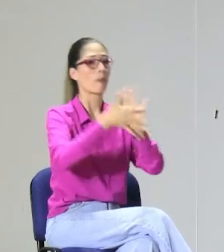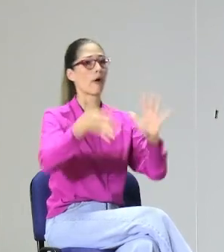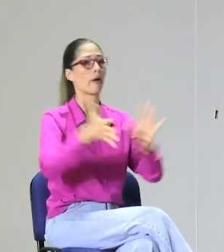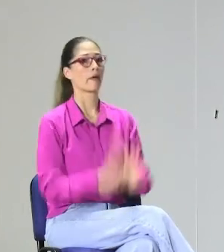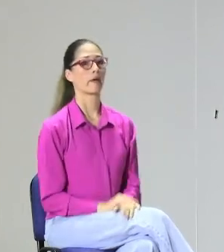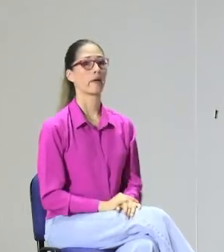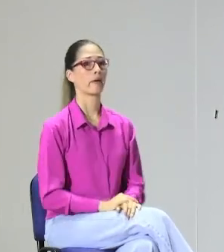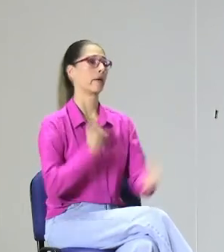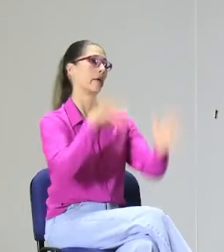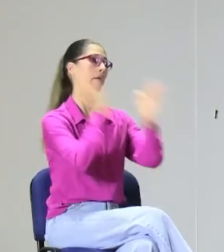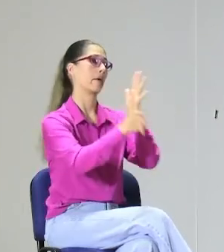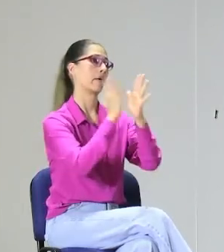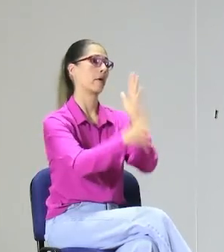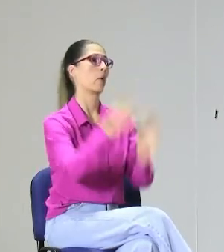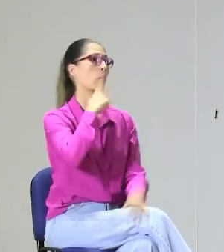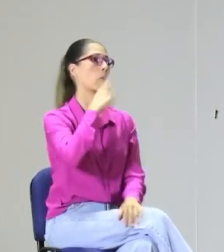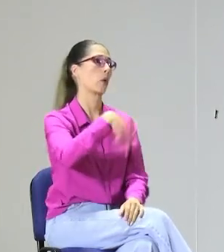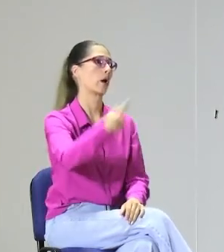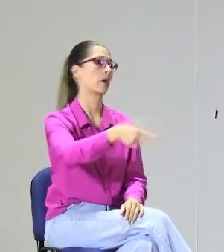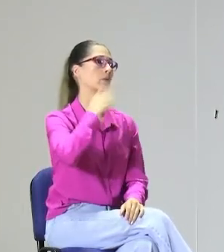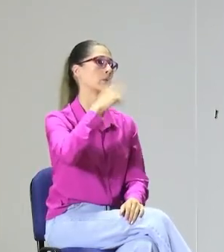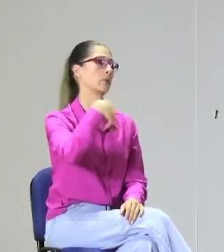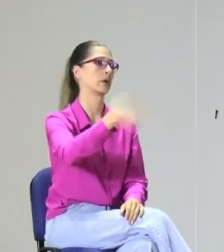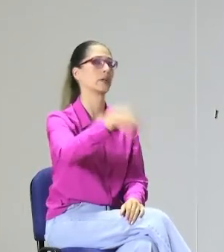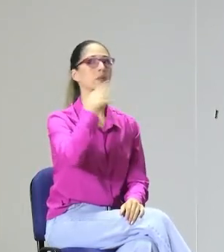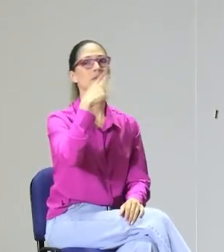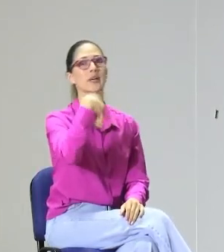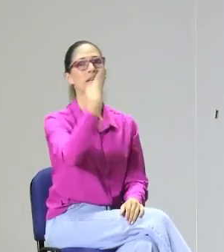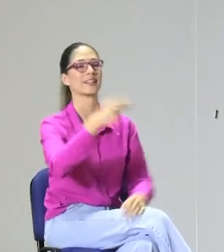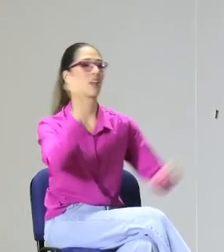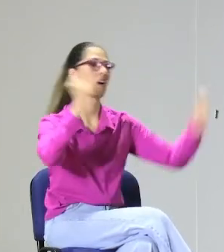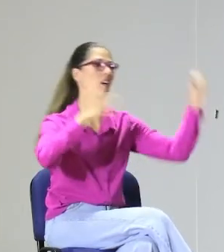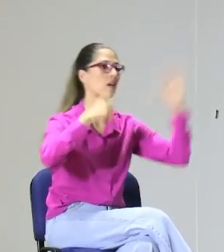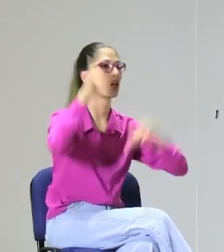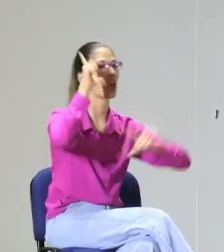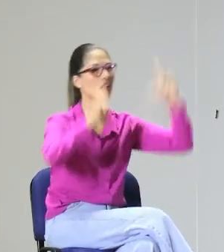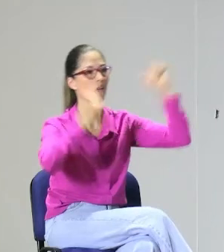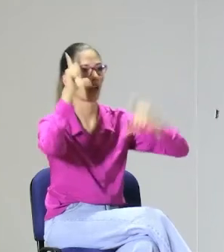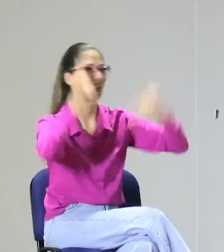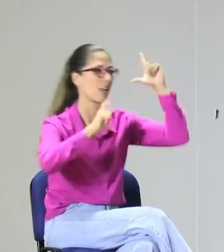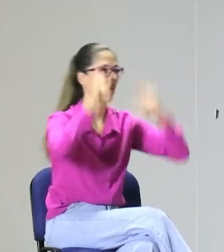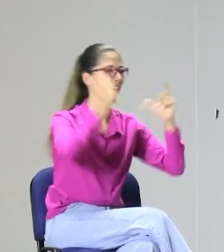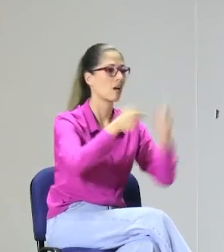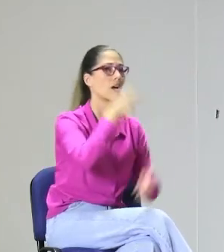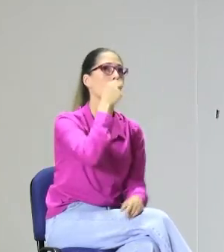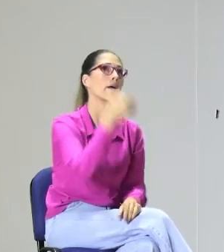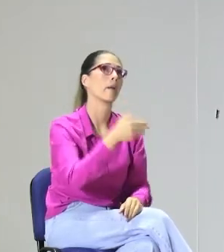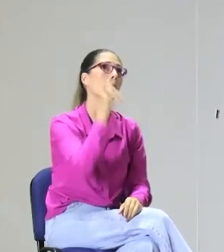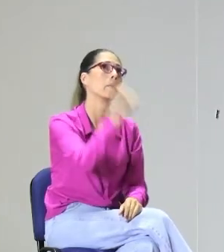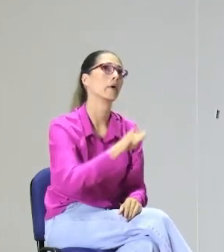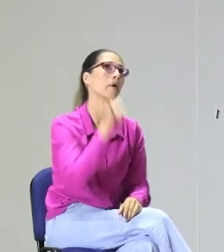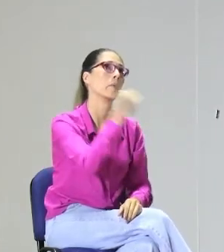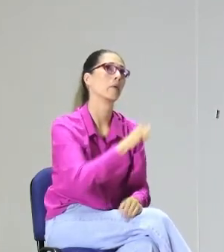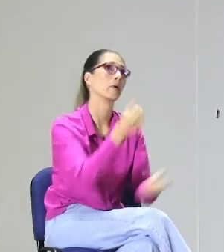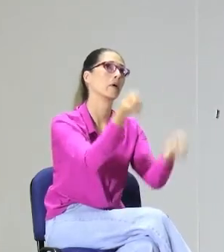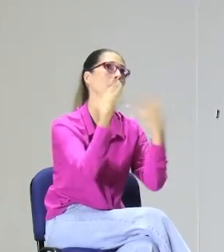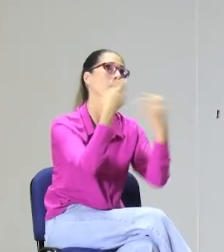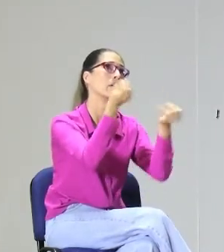como el humor, como hacer estrategias que salgan más allá de los cuentos, que